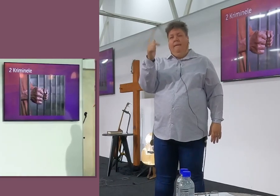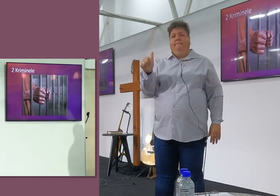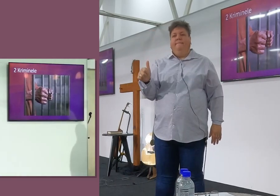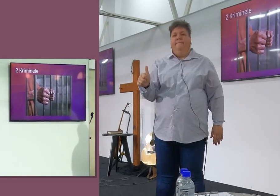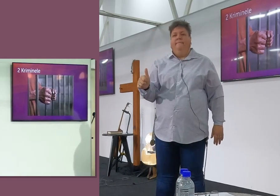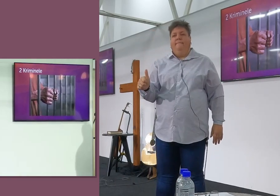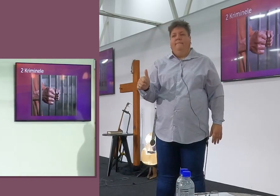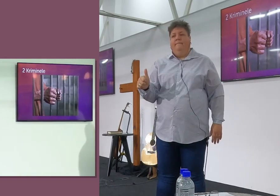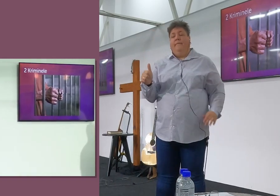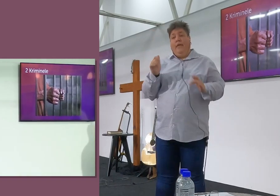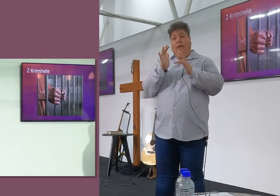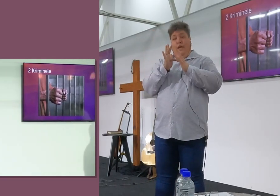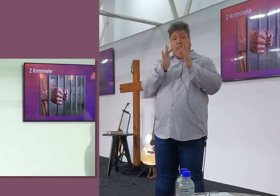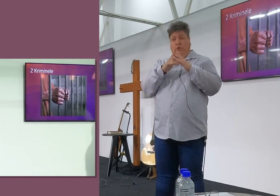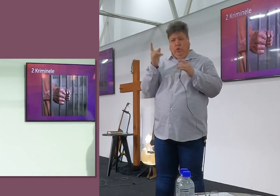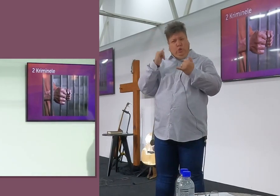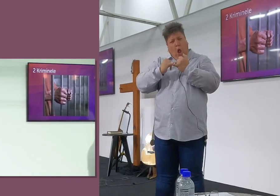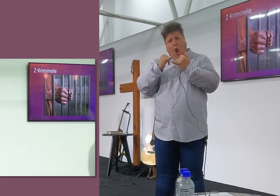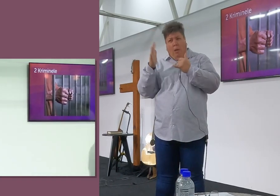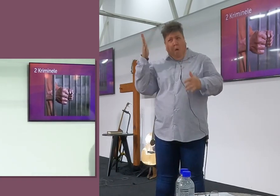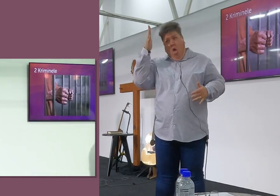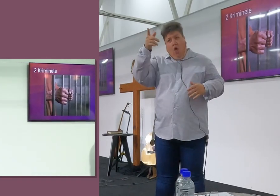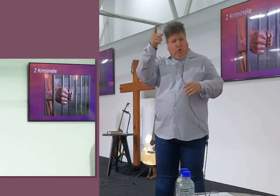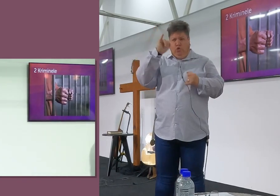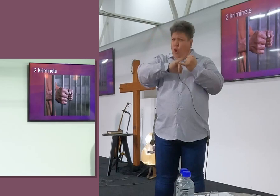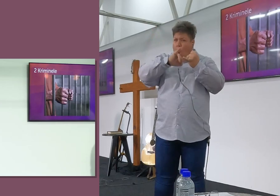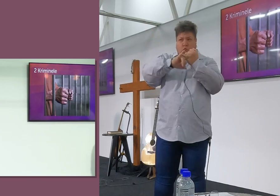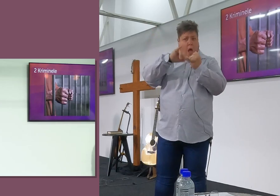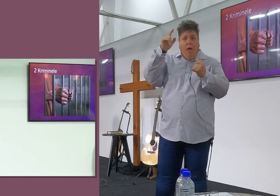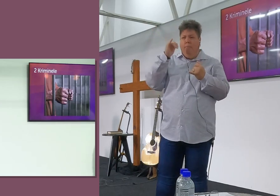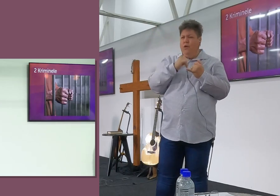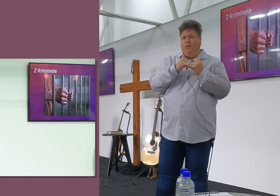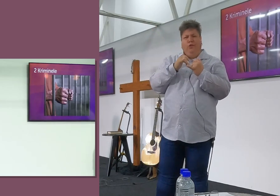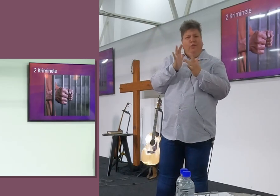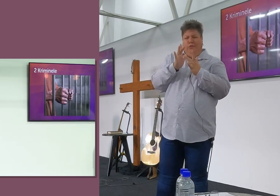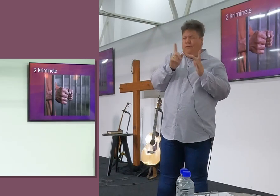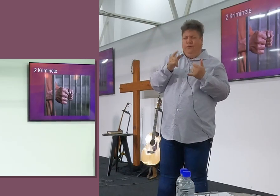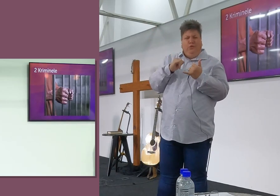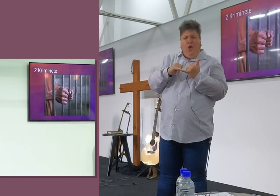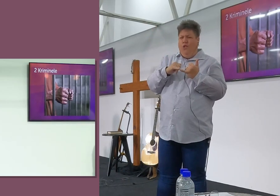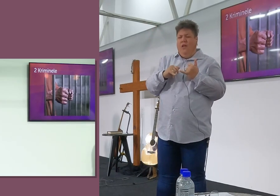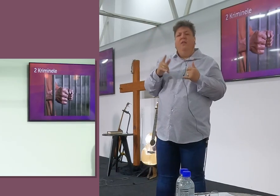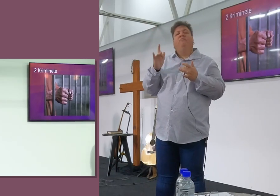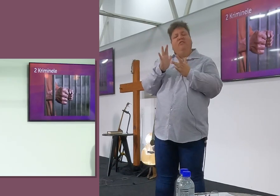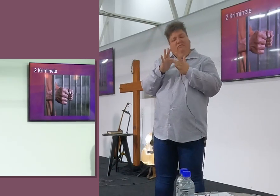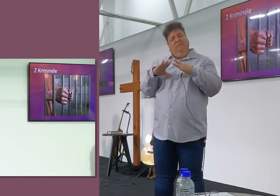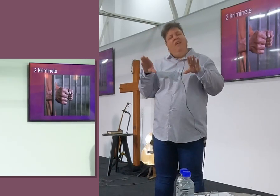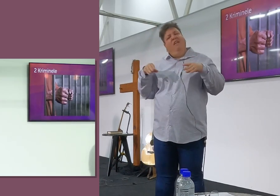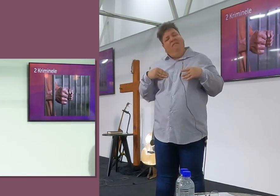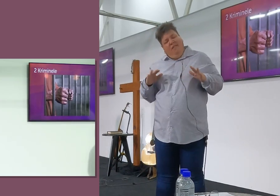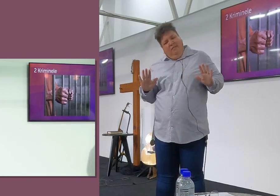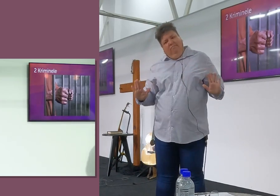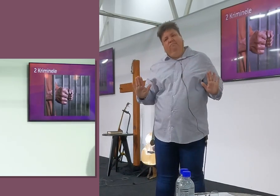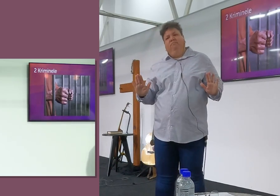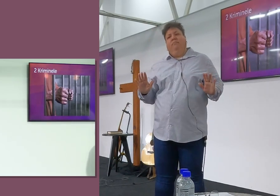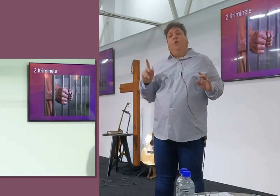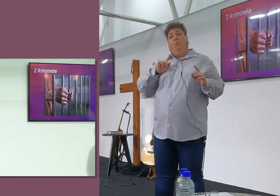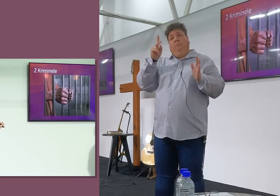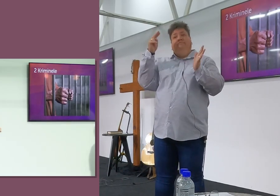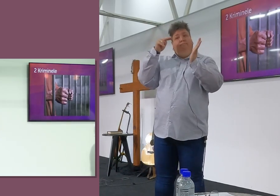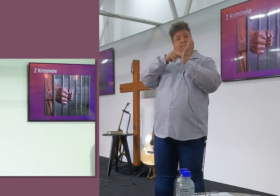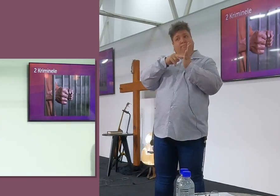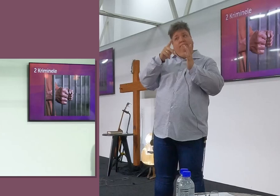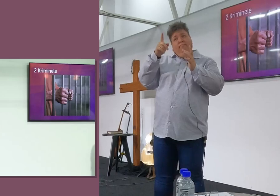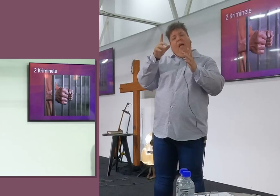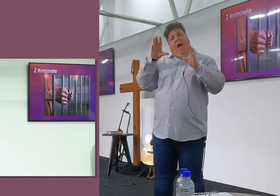Jesus was skuldig bevind, Maar dit was ondragvaardig, Jesus was nie skuldig nie, Maar Jesus' skuldig bevinding, Was in my en jou plek, Hy